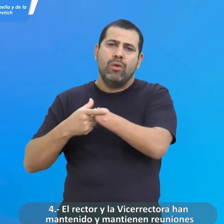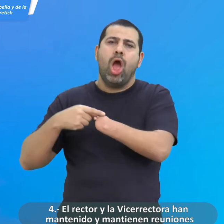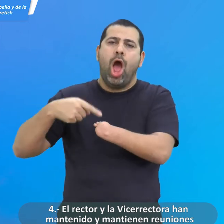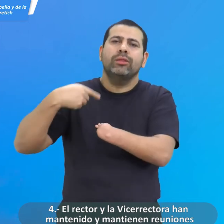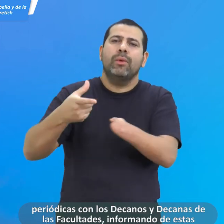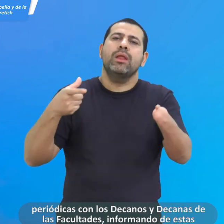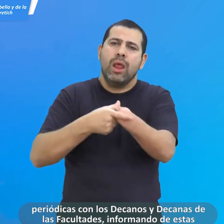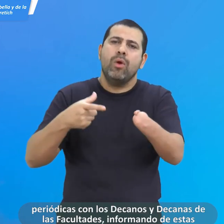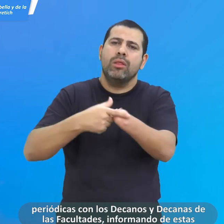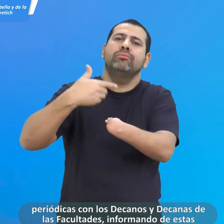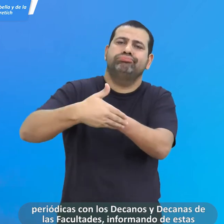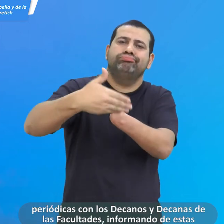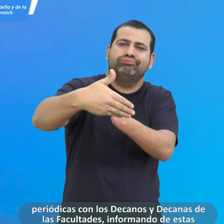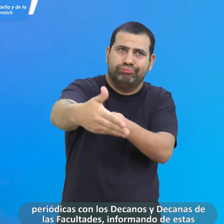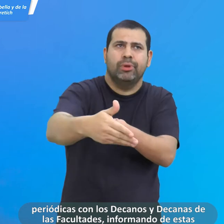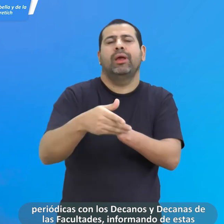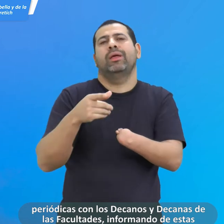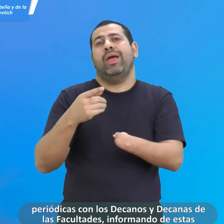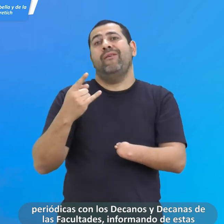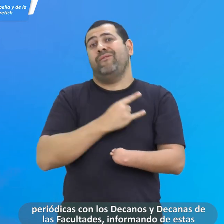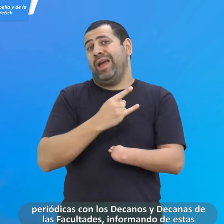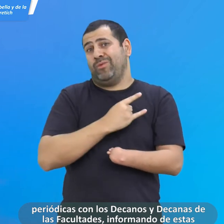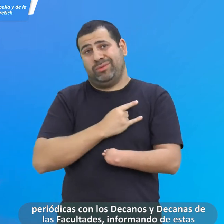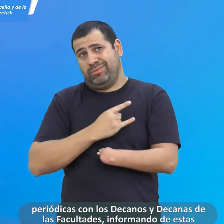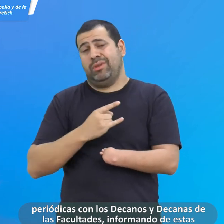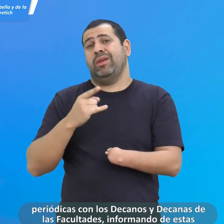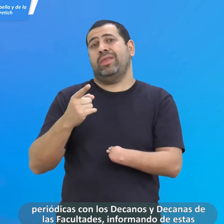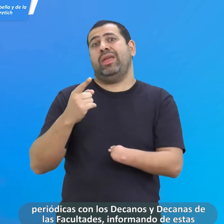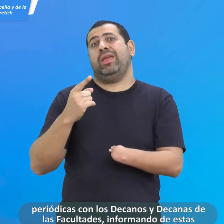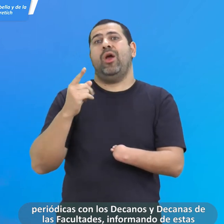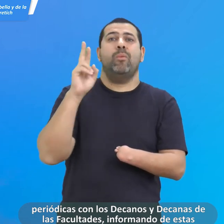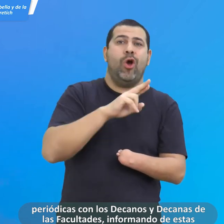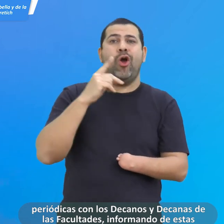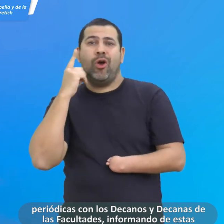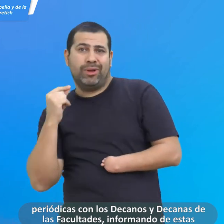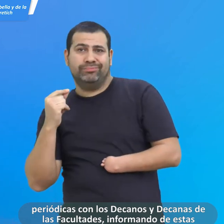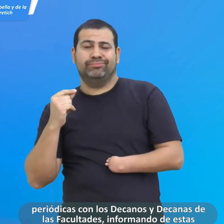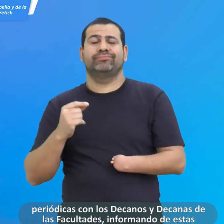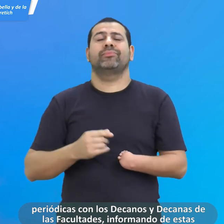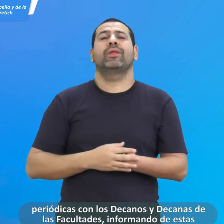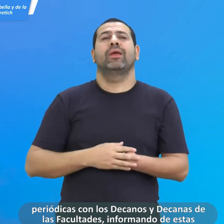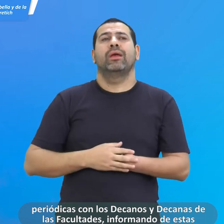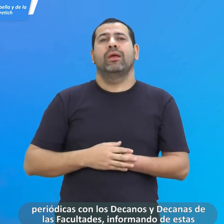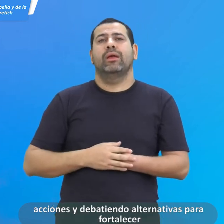periódicas con los decanos y decanas de las facultades,